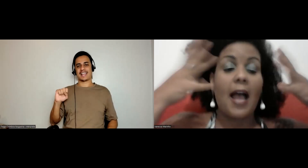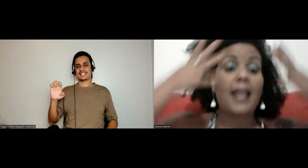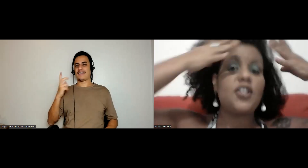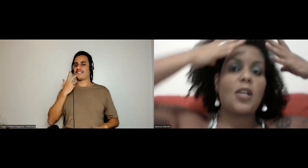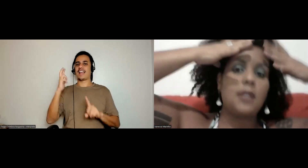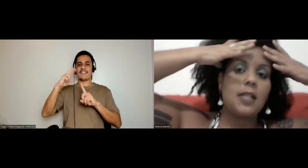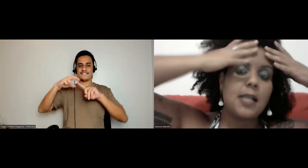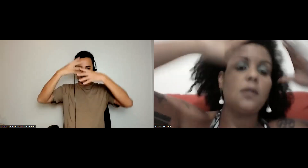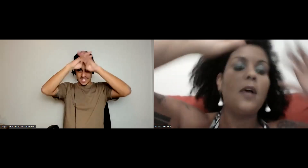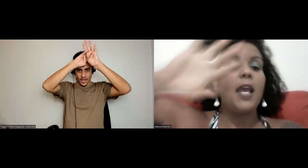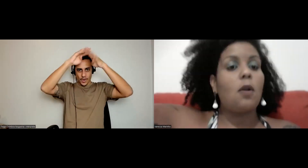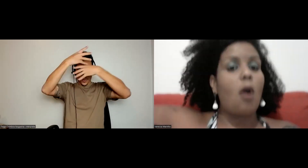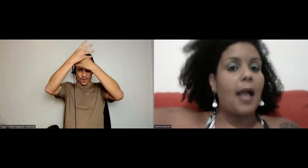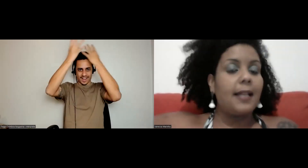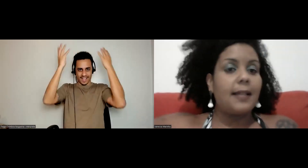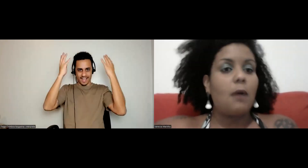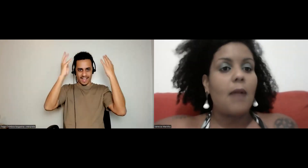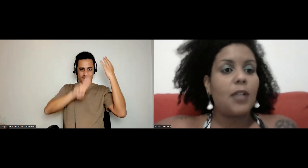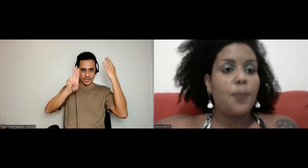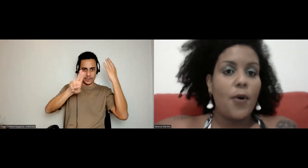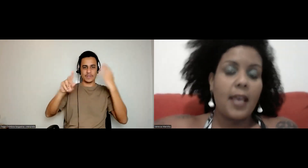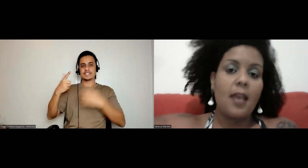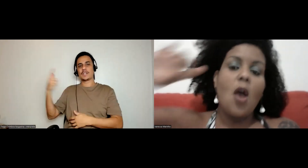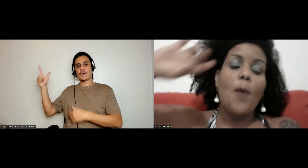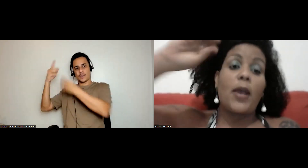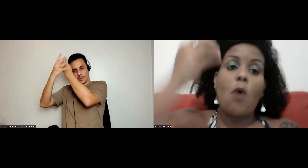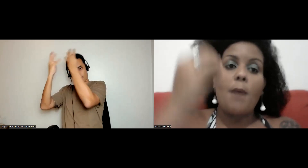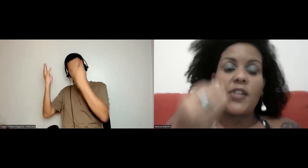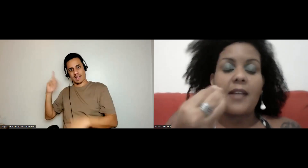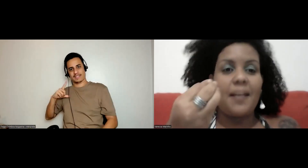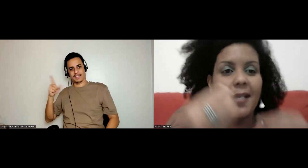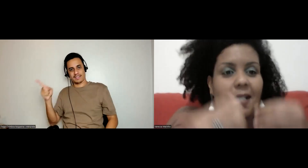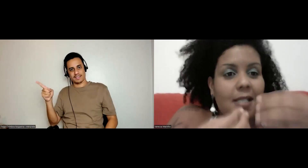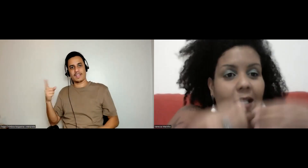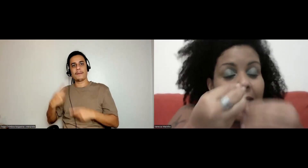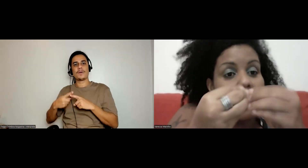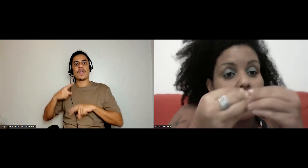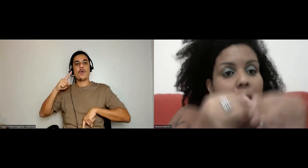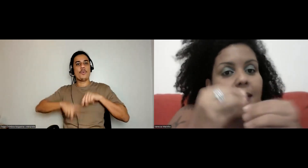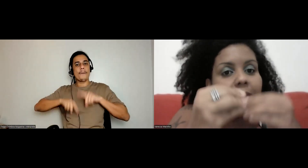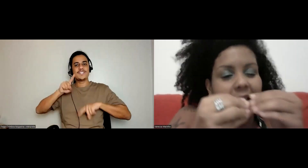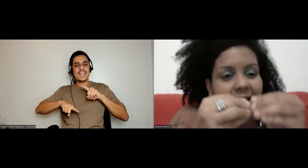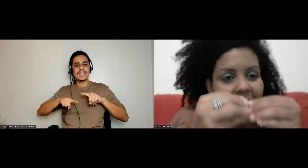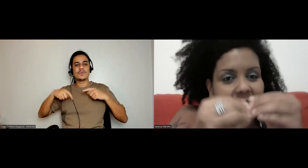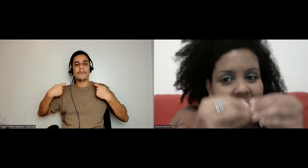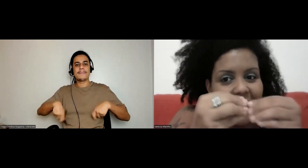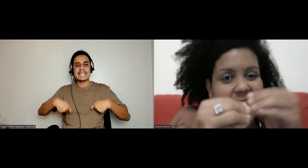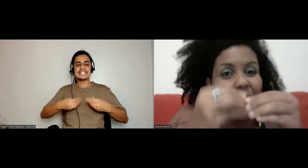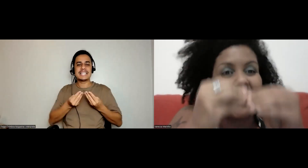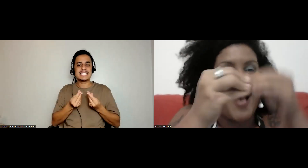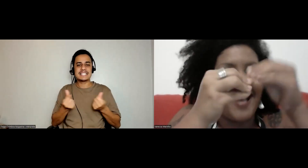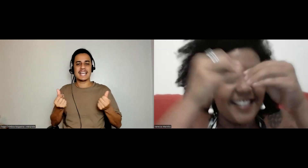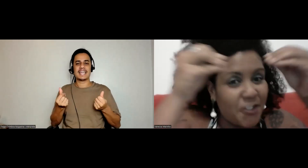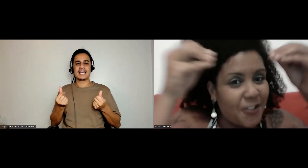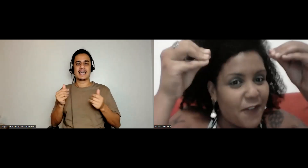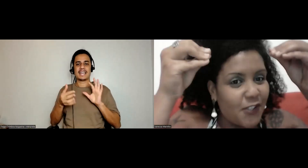do coca que ele está utilizando e do coca que ele tem ao lado, por quê? Porque o objeto precisa da sua essência, que é